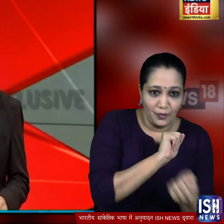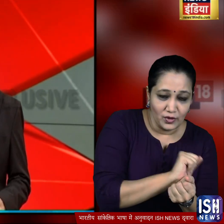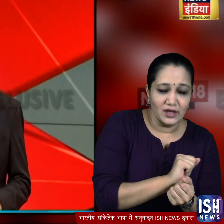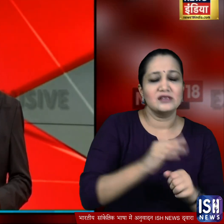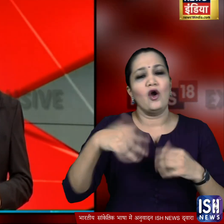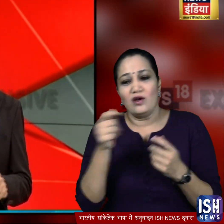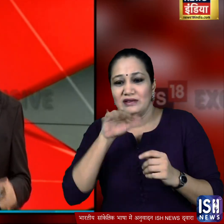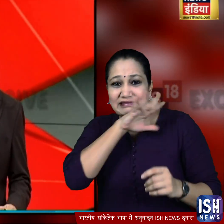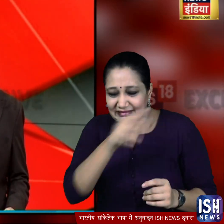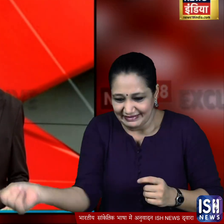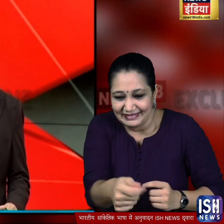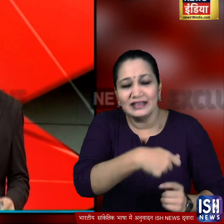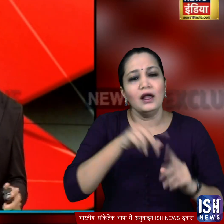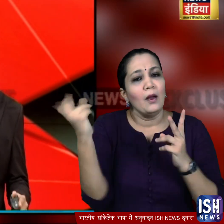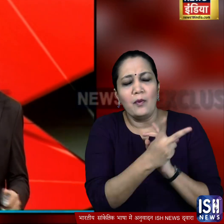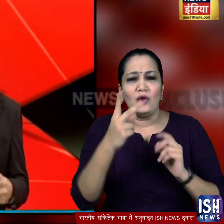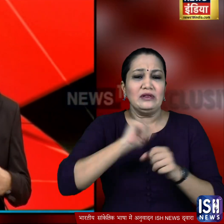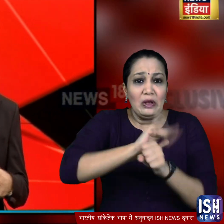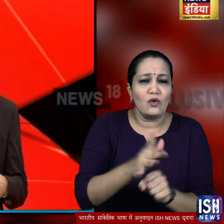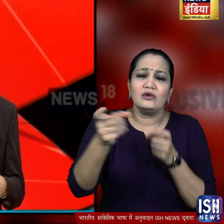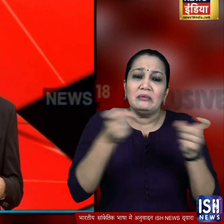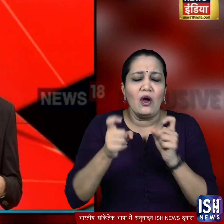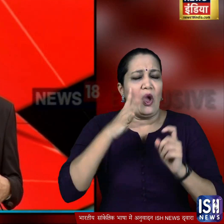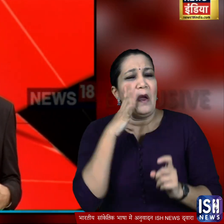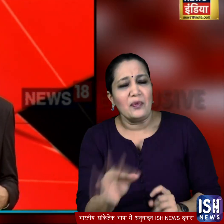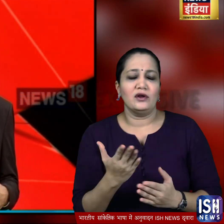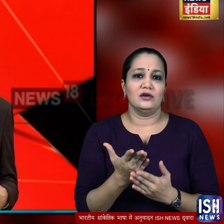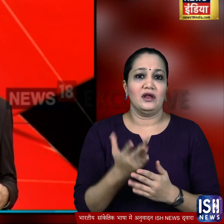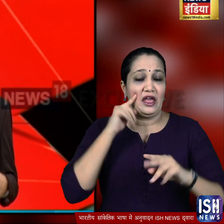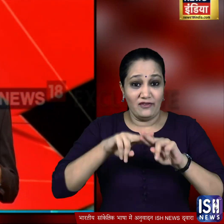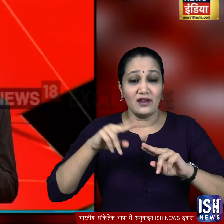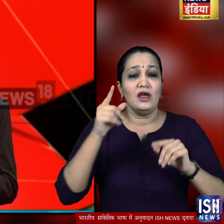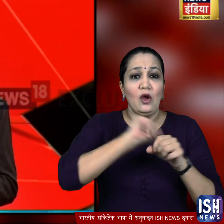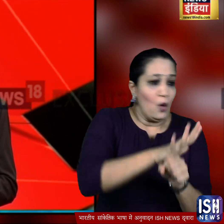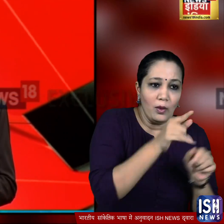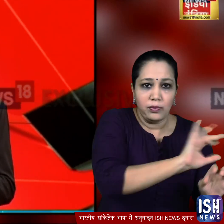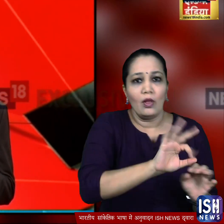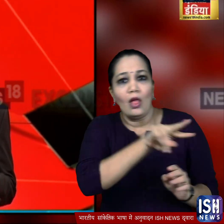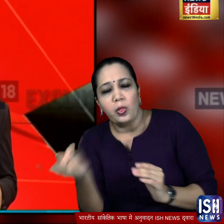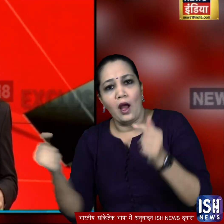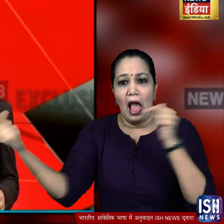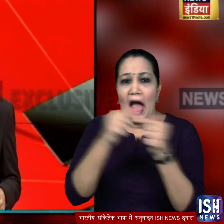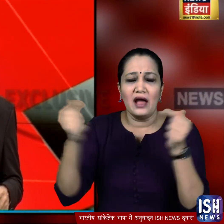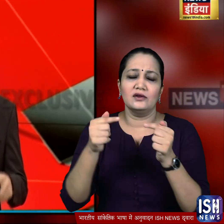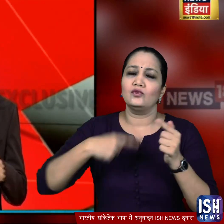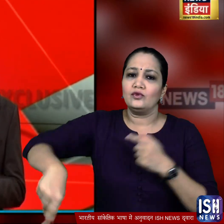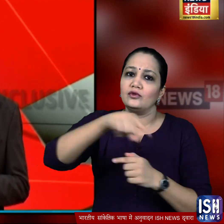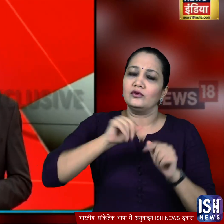कर्मी हो या सफाई कर्मचारी दोनों महामारी से लड़ाई में फ्रंट लाइन पर तेनात हैं और अगर ये कोरोना के बजाए आपस महीं जंग लड़ाएंगे तो और आजकता ही पहले